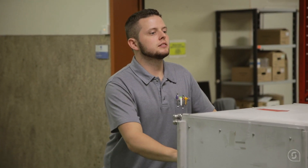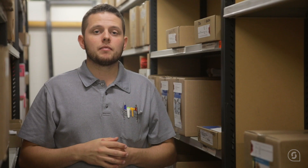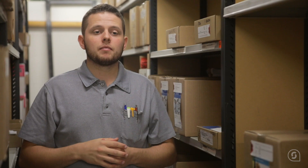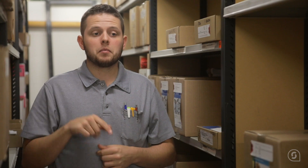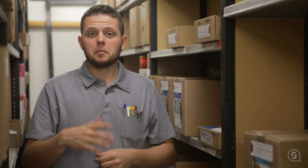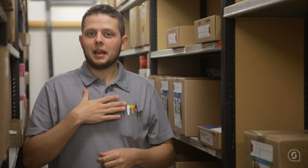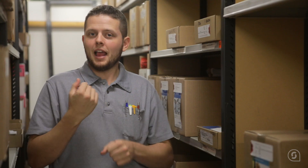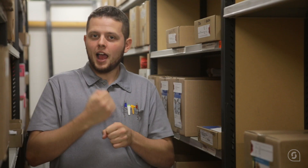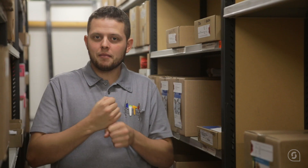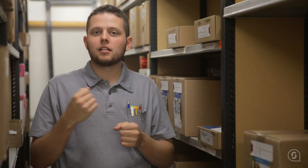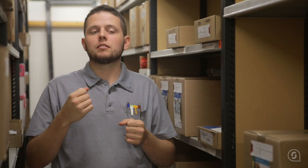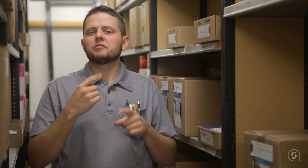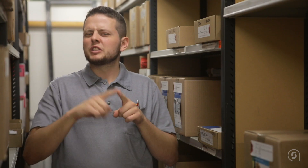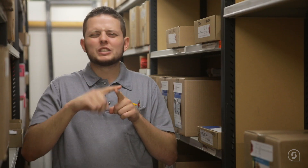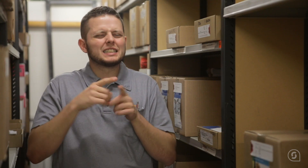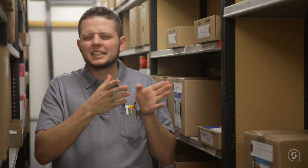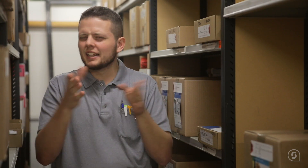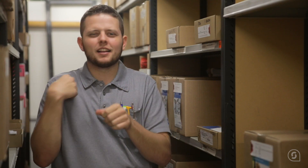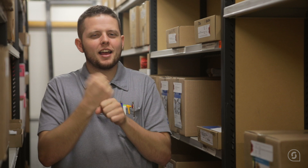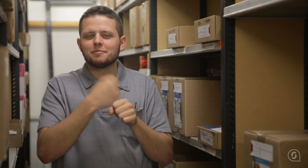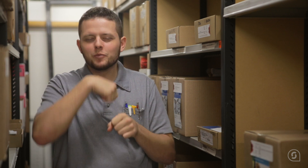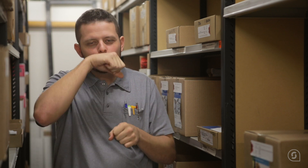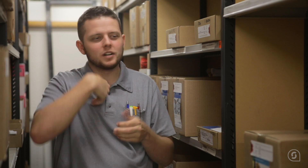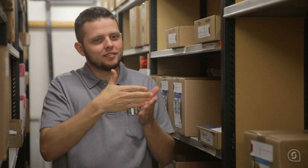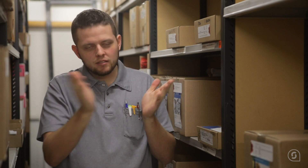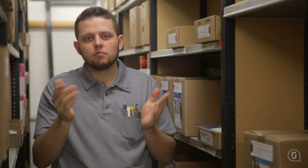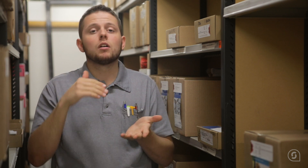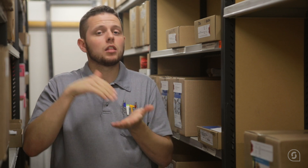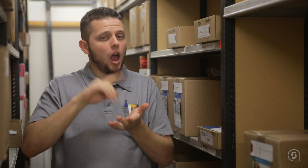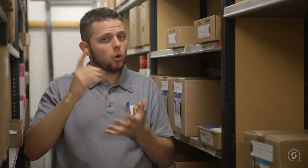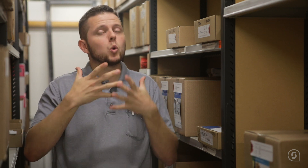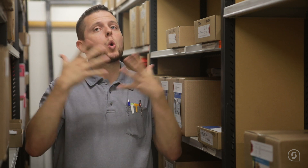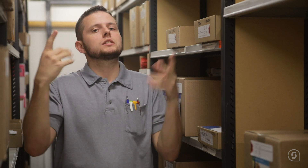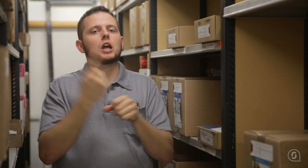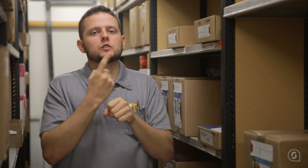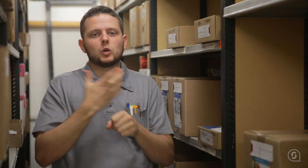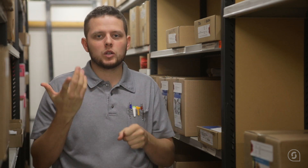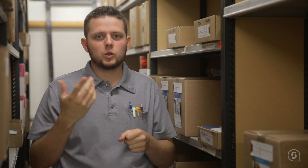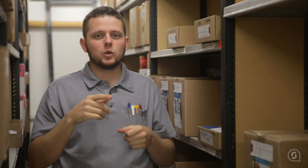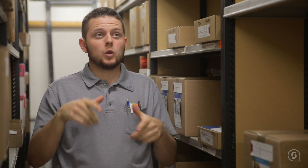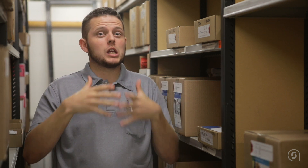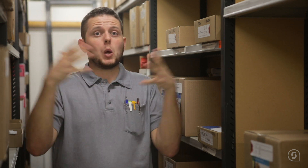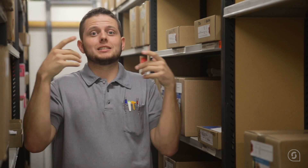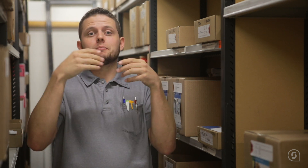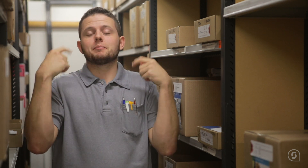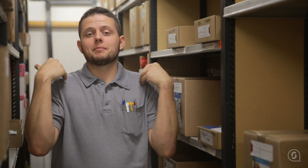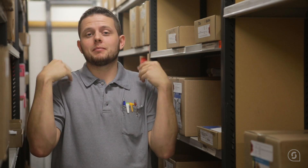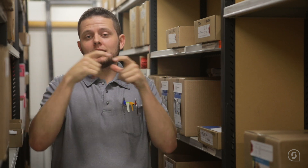Meine Arbeit im Spital beinhaltet verschiedene Tätigkeiten. Das liebe ich. Die Arbeit in einem großen spitalischen Haus geordert.